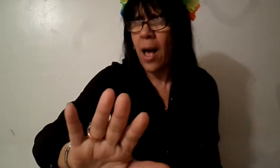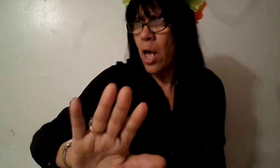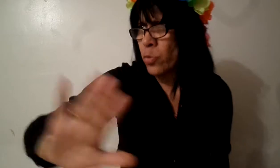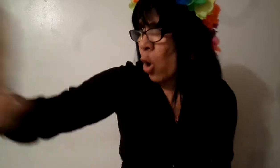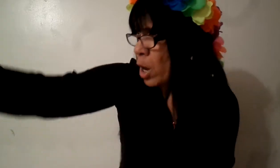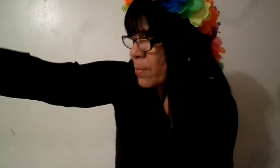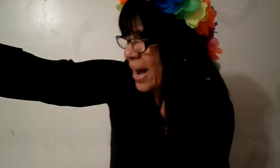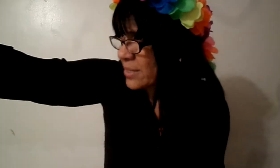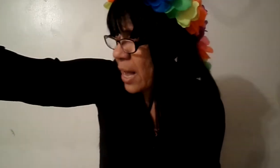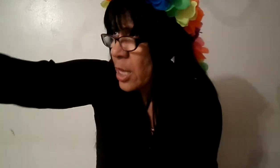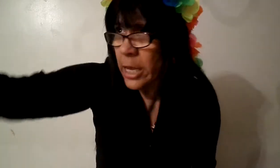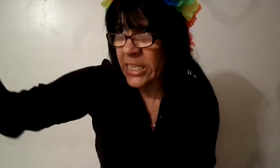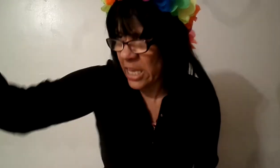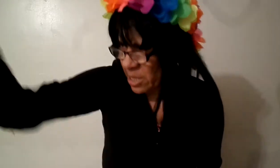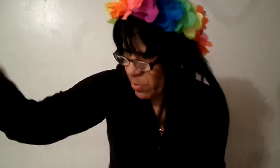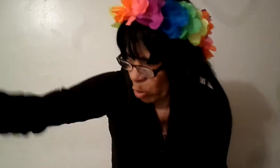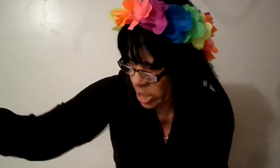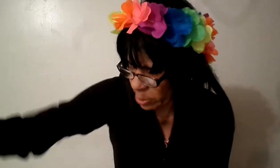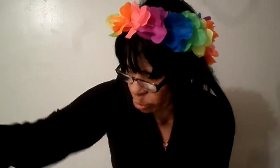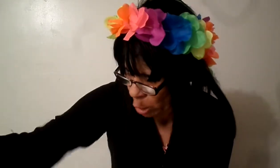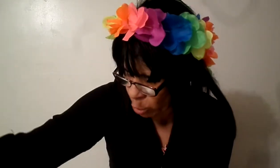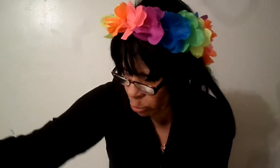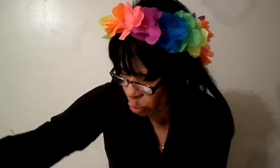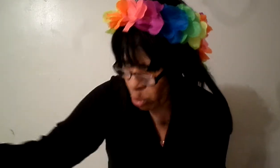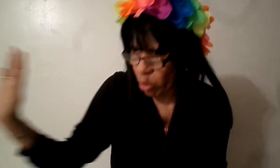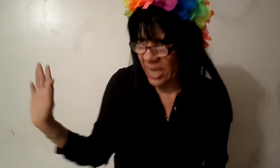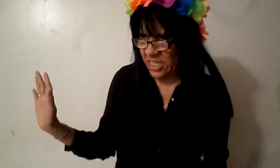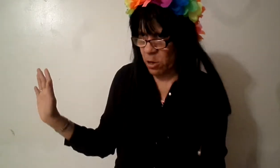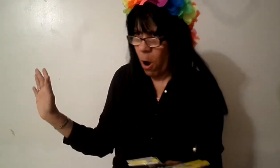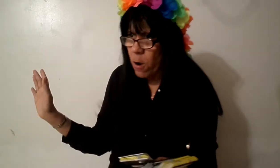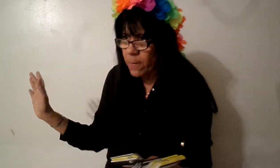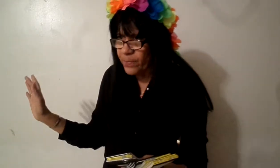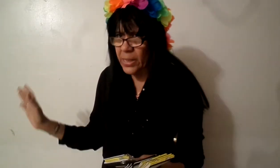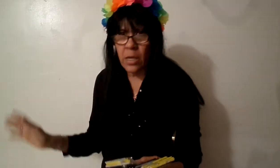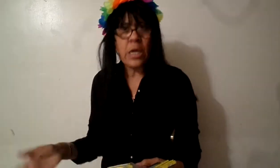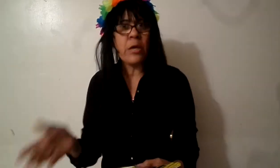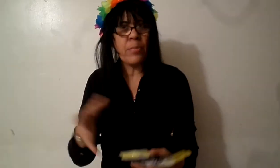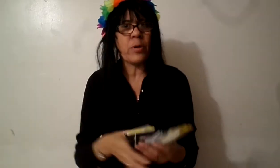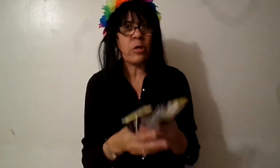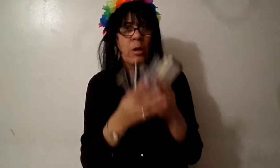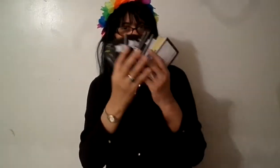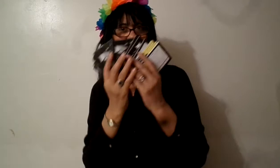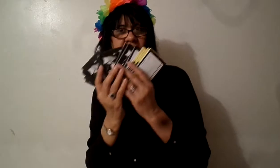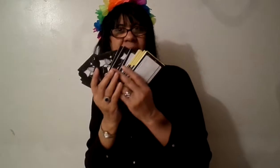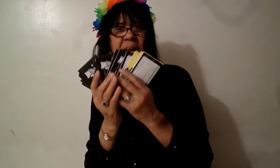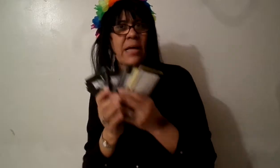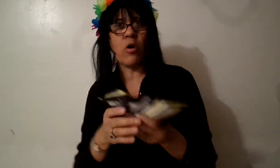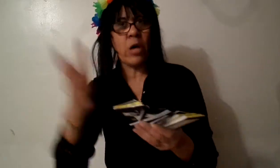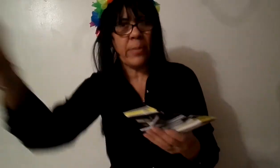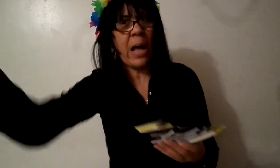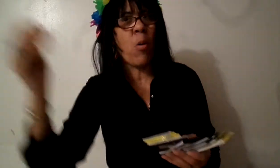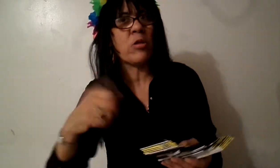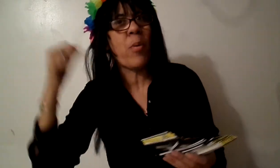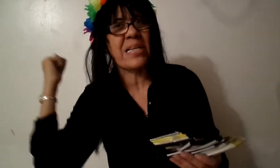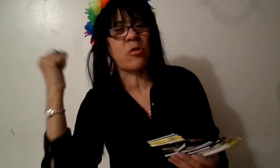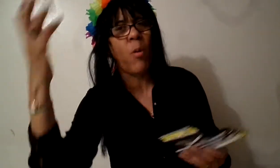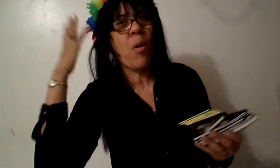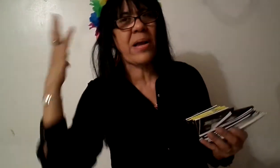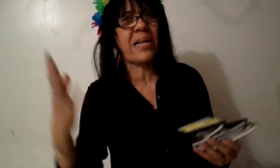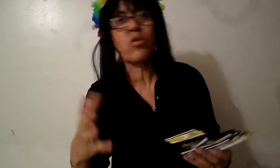no hermana ese mismo día yo tengo ayuno y oración y pero te estoy hablando de regal tratado está bueno porque así no vamos a regal no